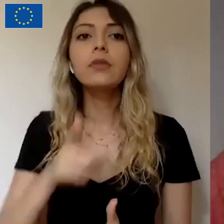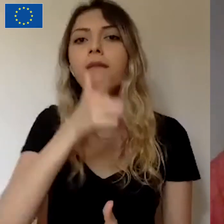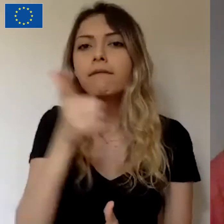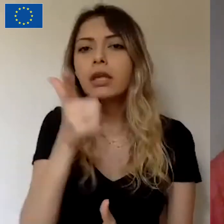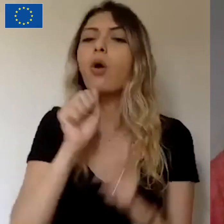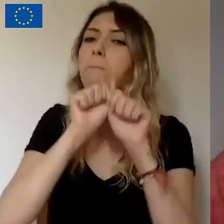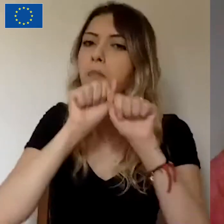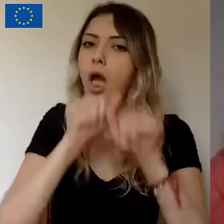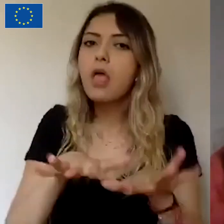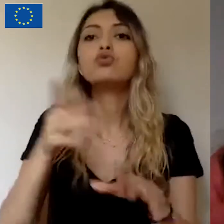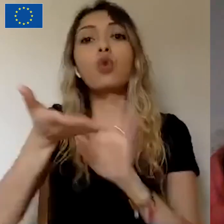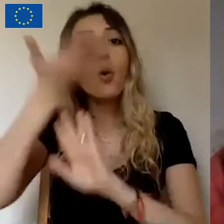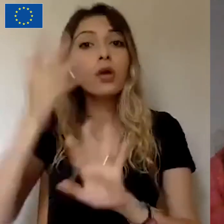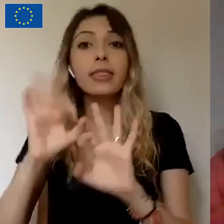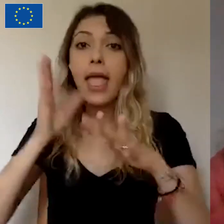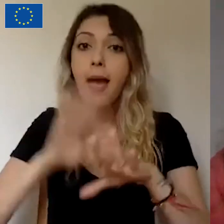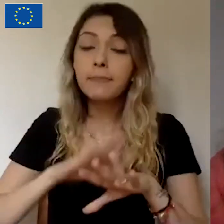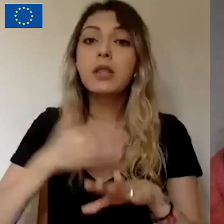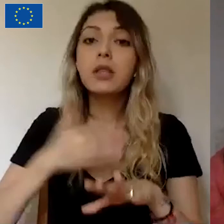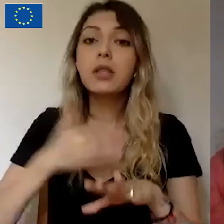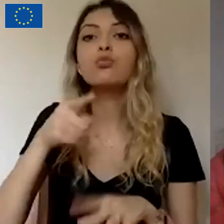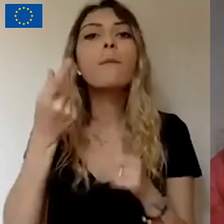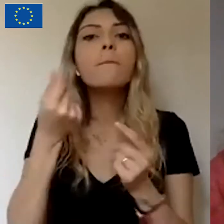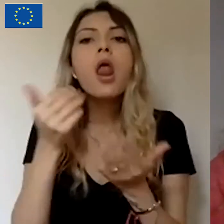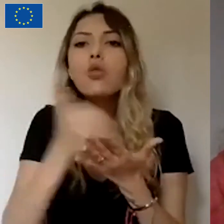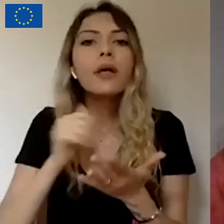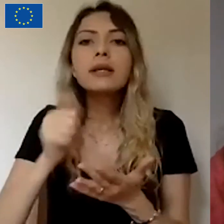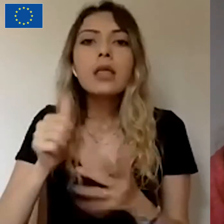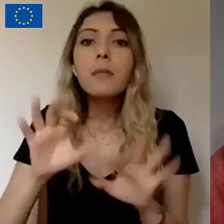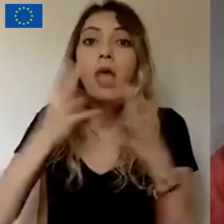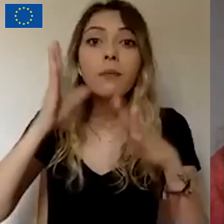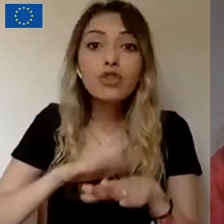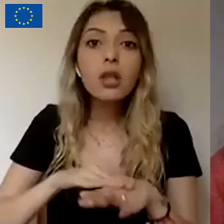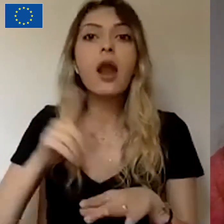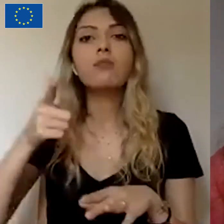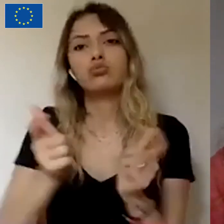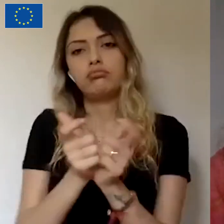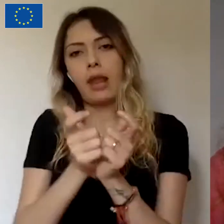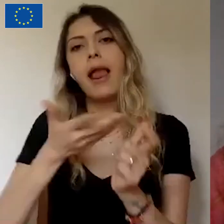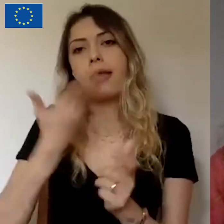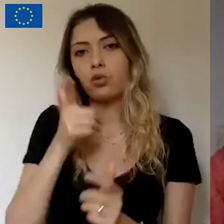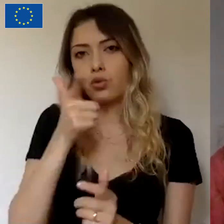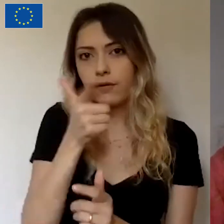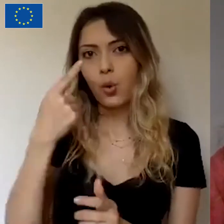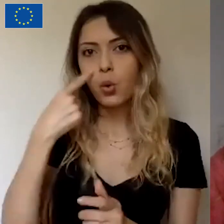yaptıklarını da anlatıyorlar. Bu toplanacak konuna ne planladıklarını da anlatıyorlar. Buralara bakıyoruz.